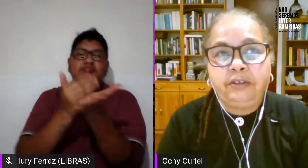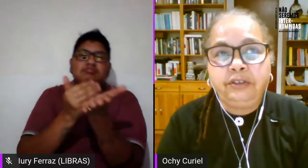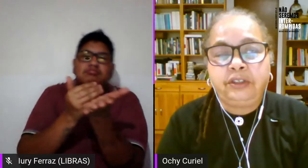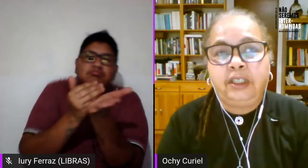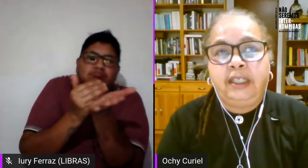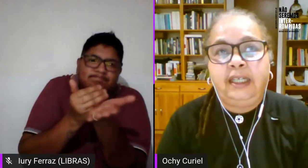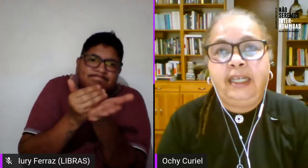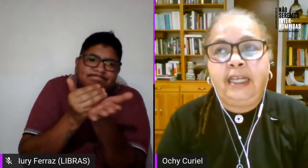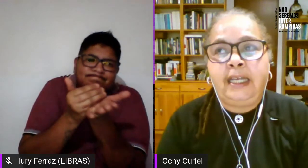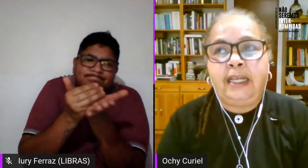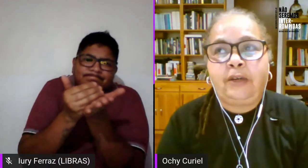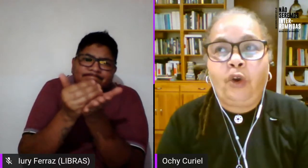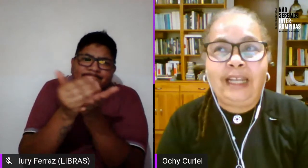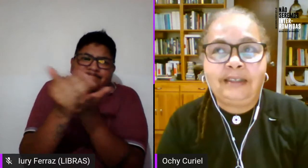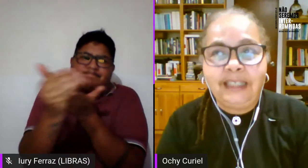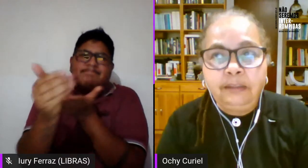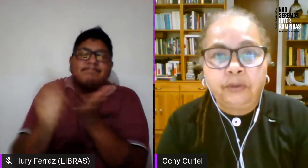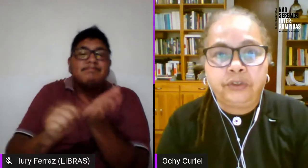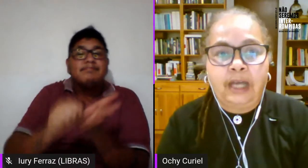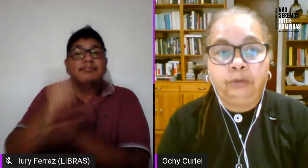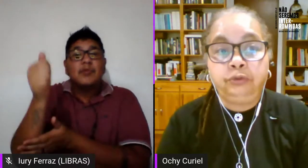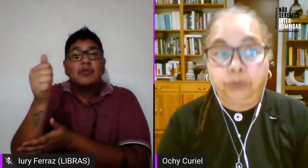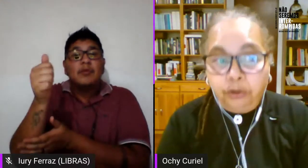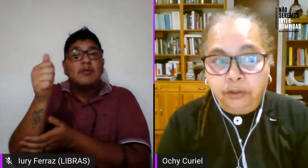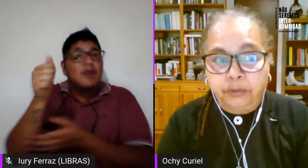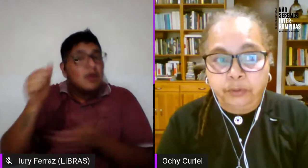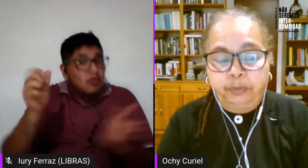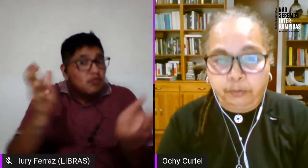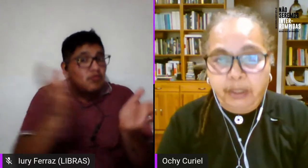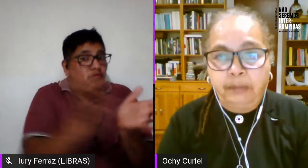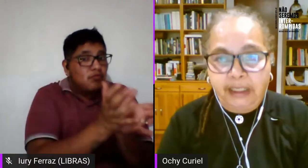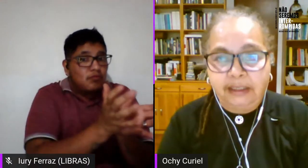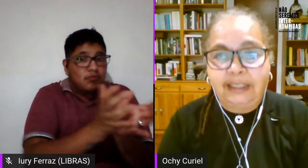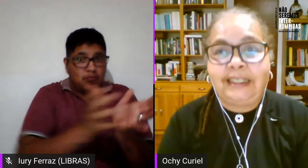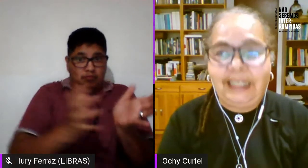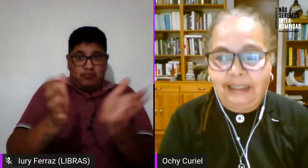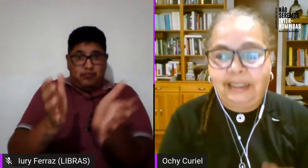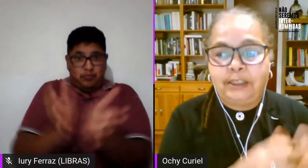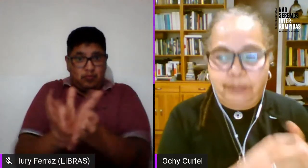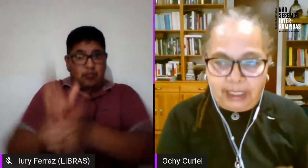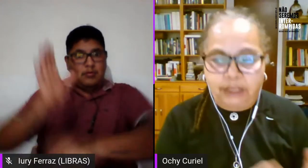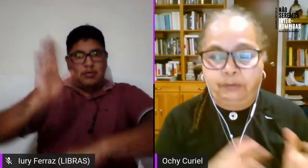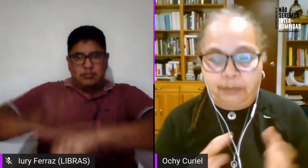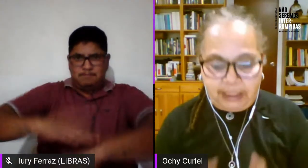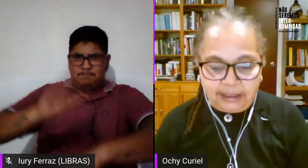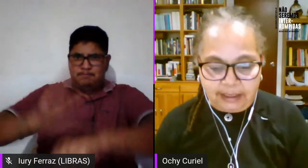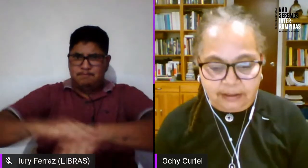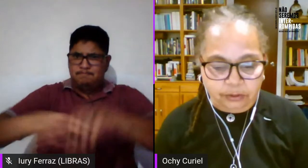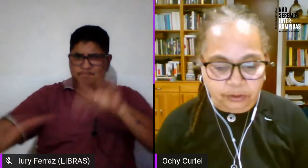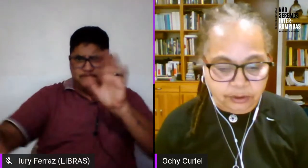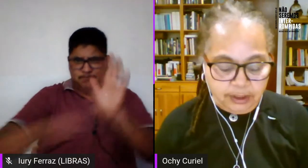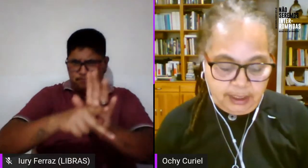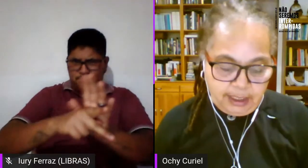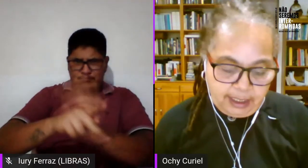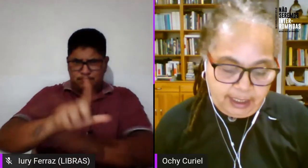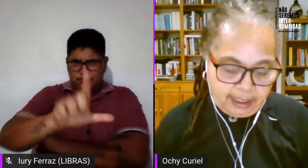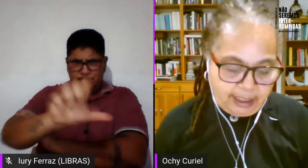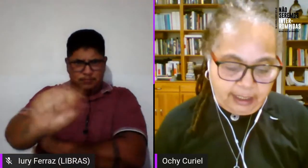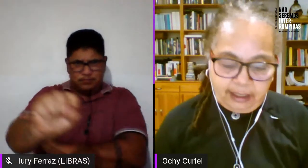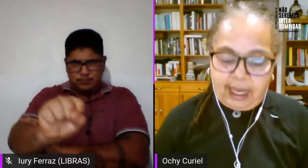primeiros colectivos autónomos propiamente de lesbianas feministas no